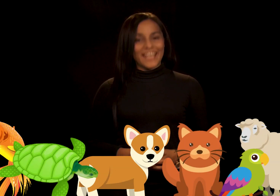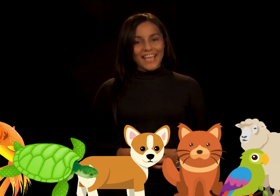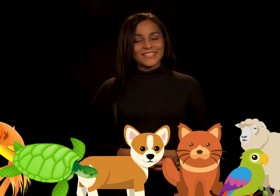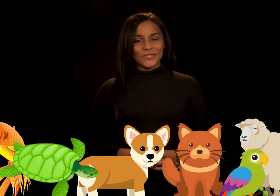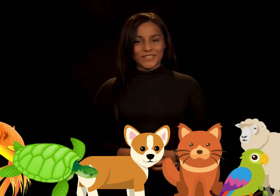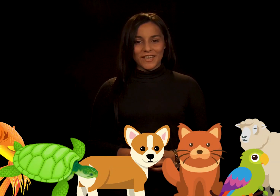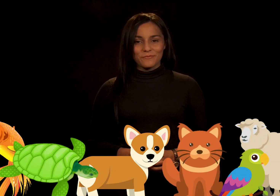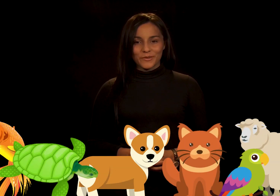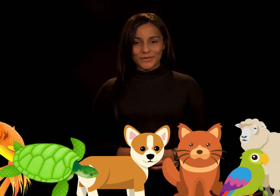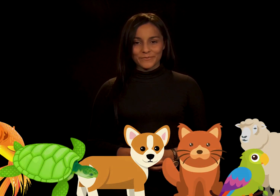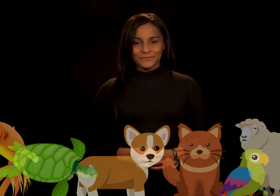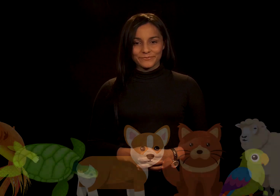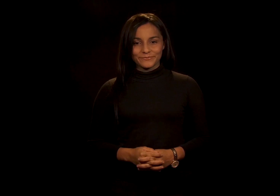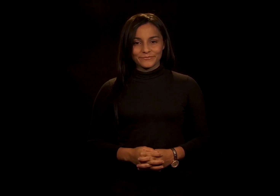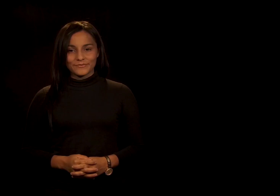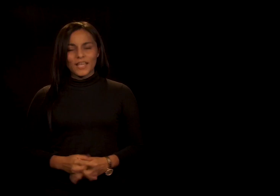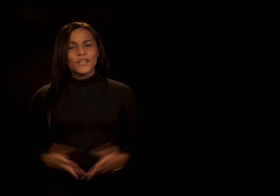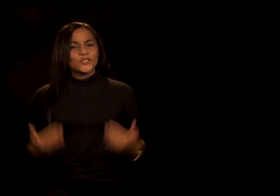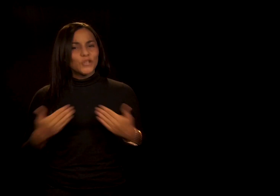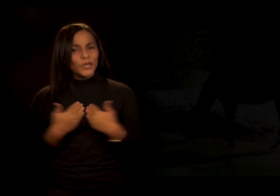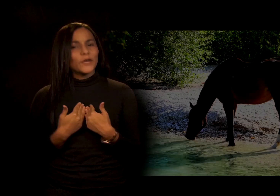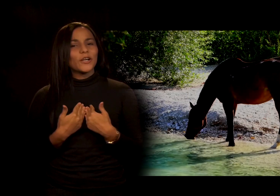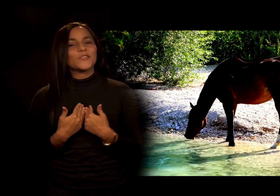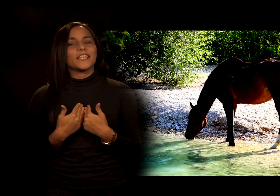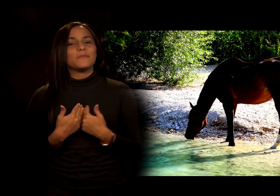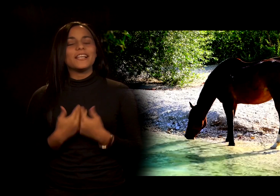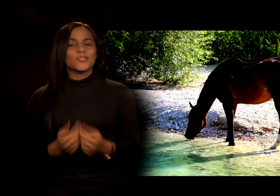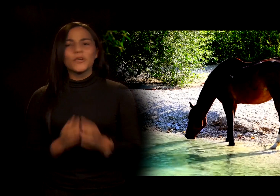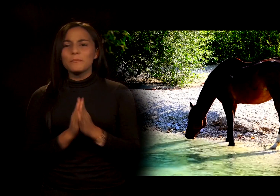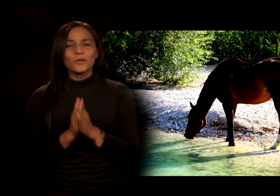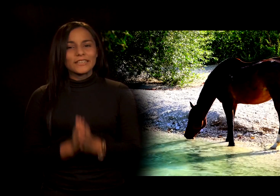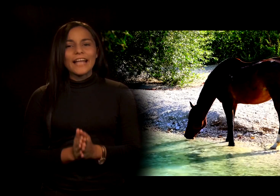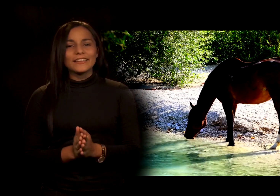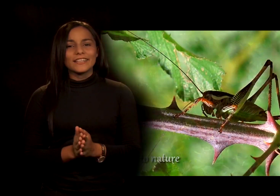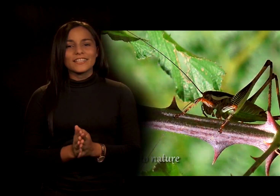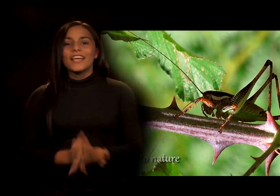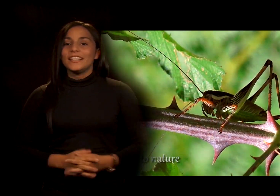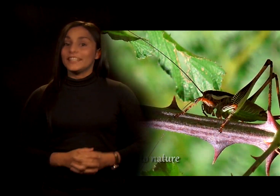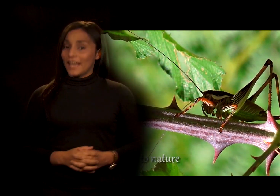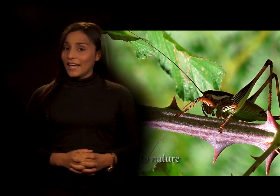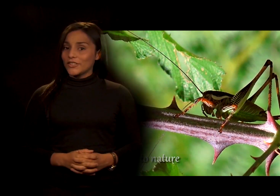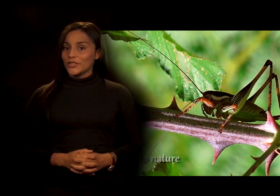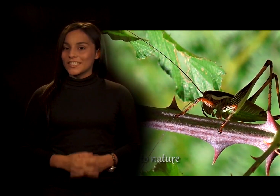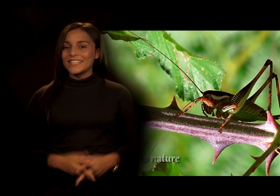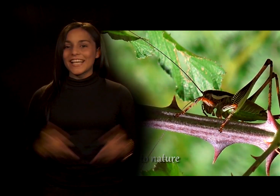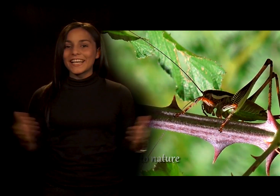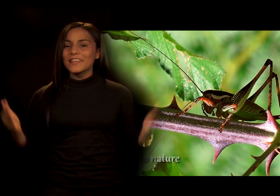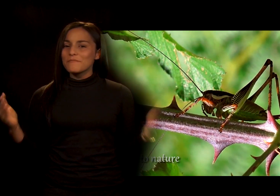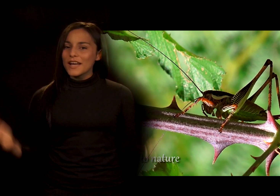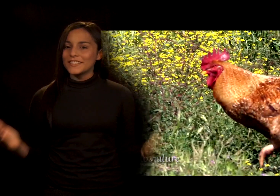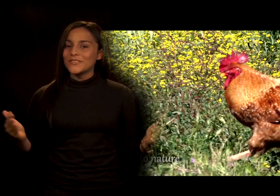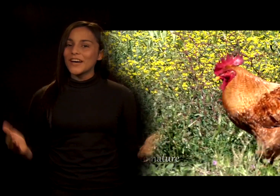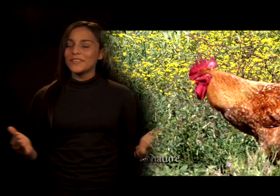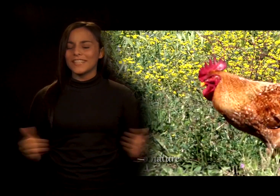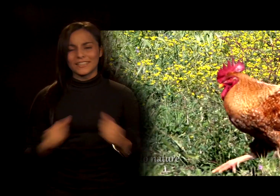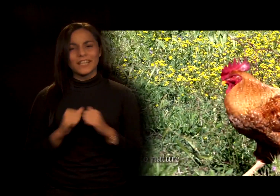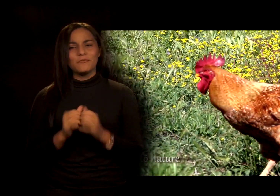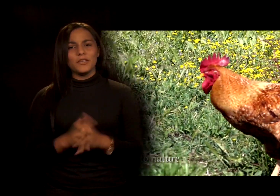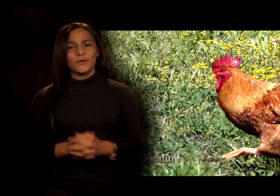estos tiempos Yo creo que los animales son importantes y que a ellos les agrada más su hábitat que el mío